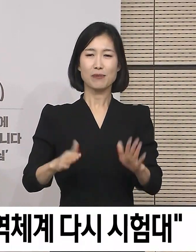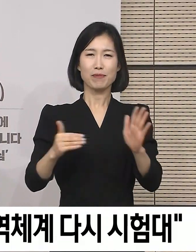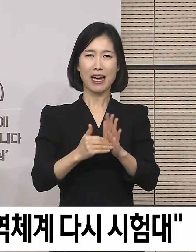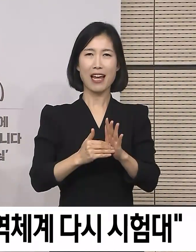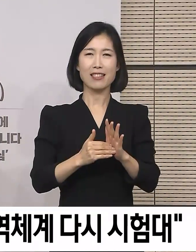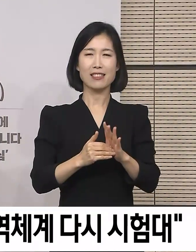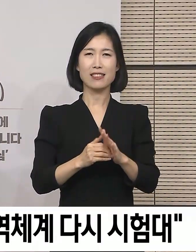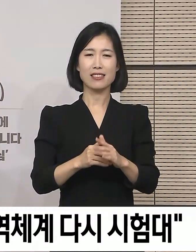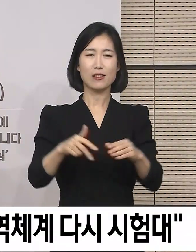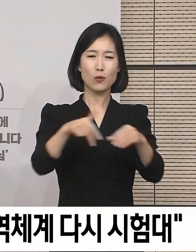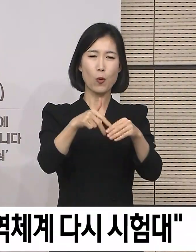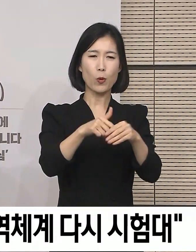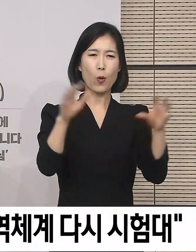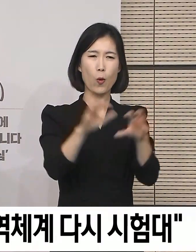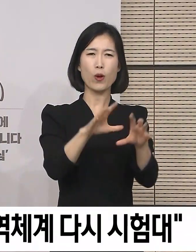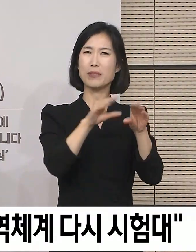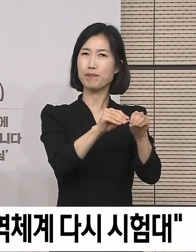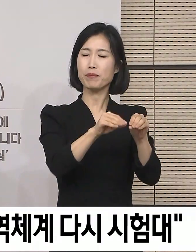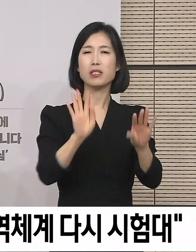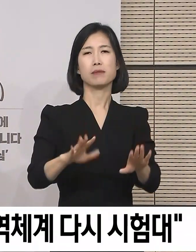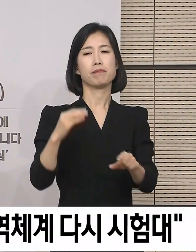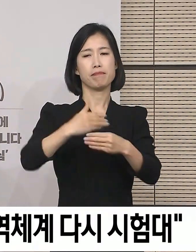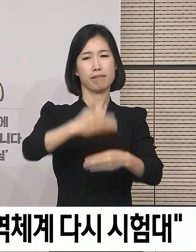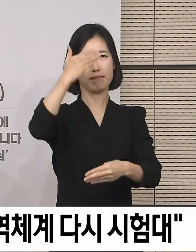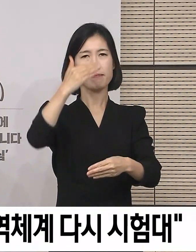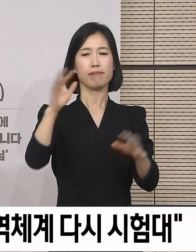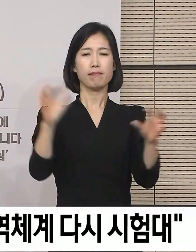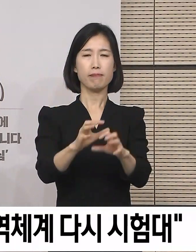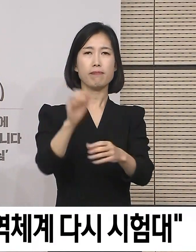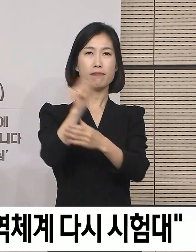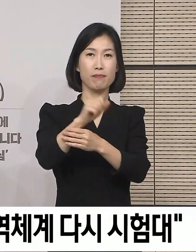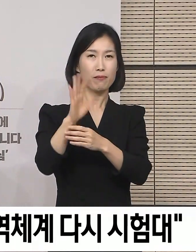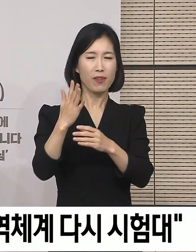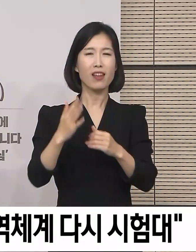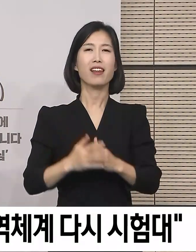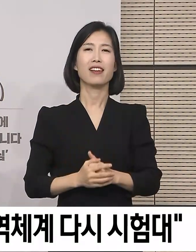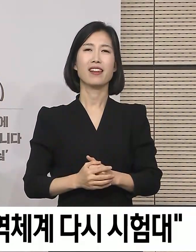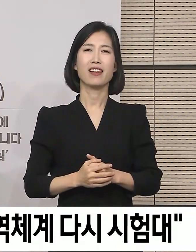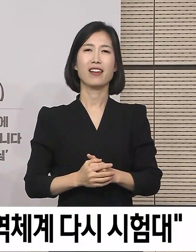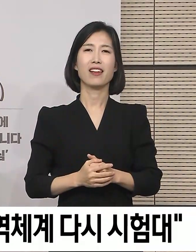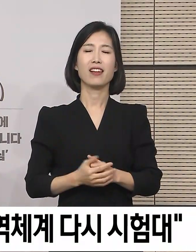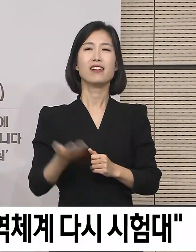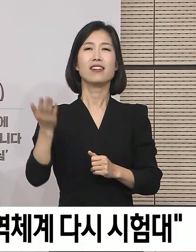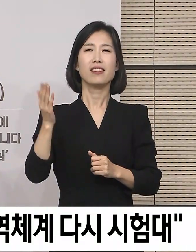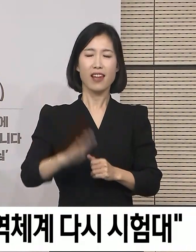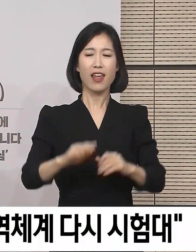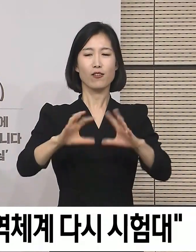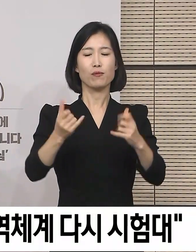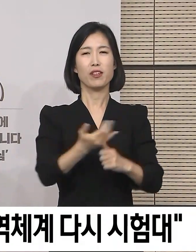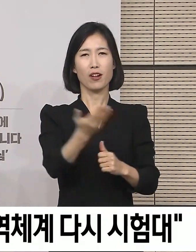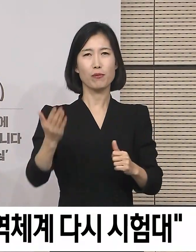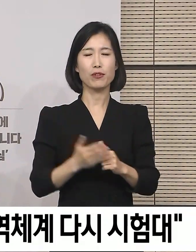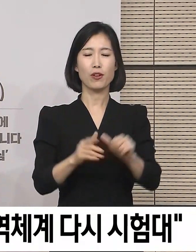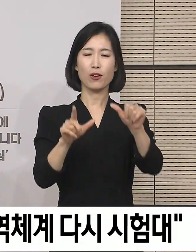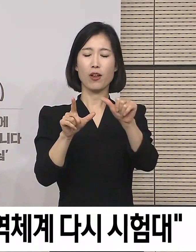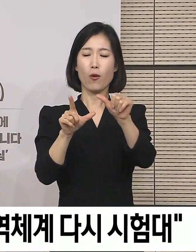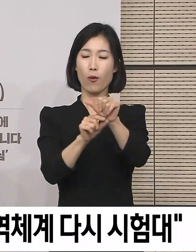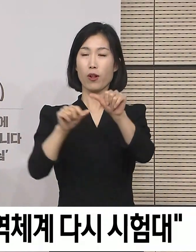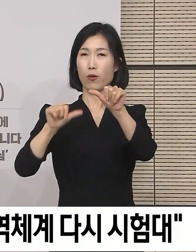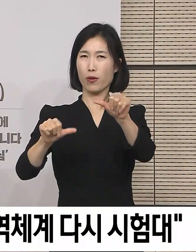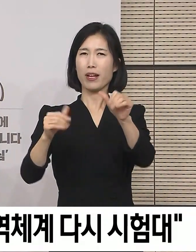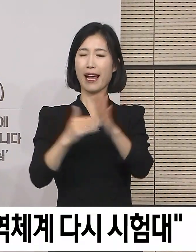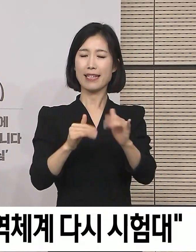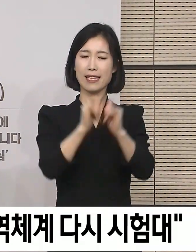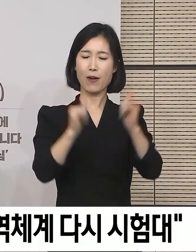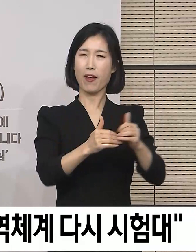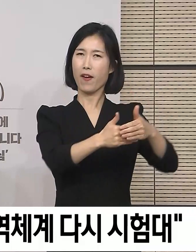중단되었던 종교 집회도 부분적으로 재개할 수 있을 것입니다. 하지만 국민 여러분들께서는 5월 5일까지 사회적